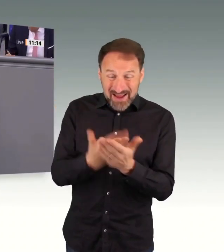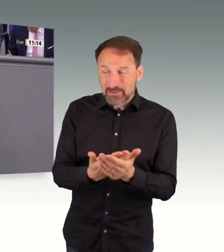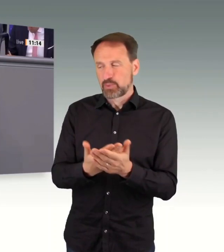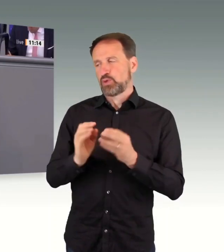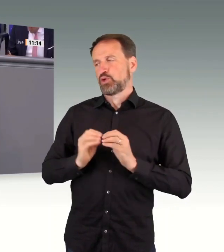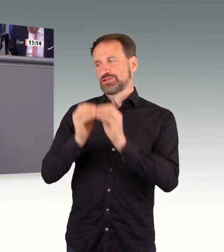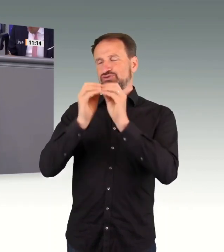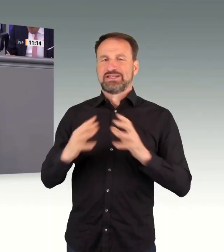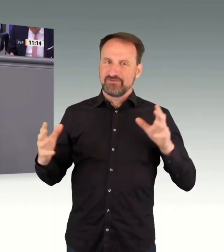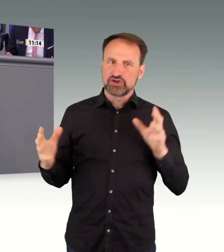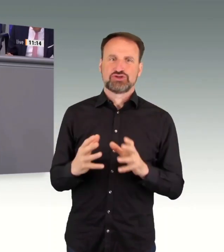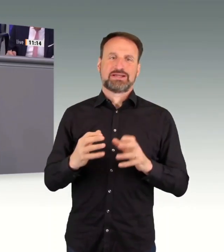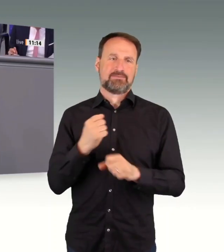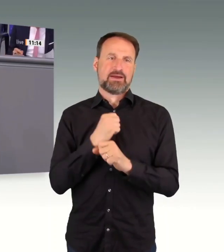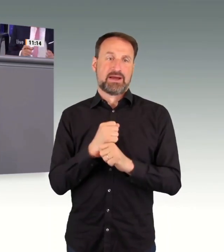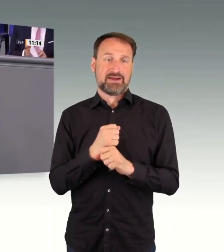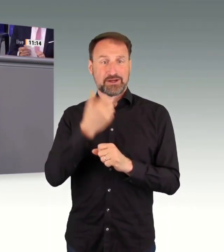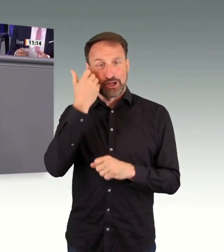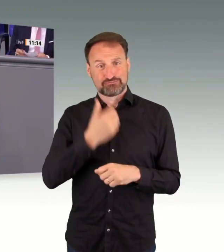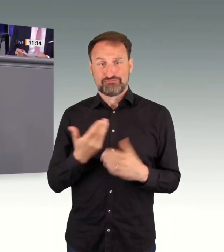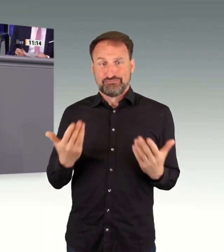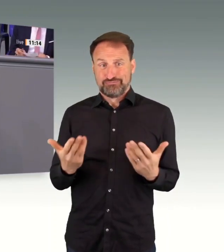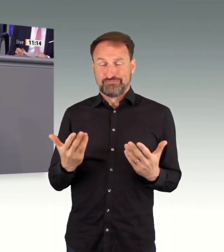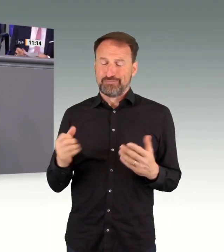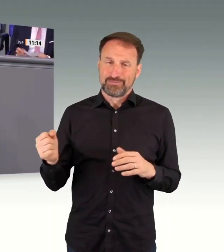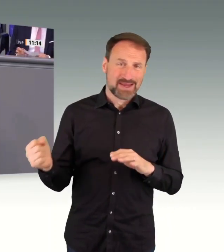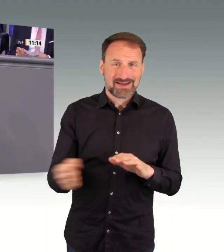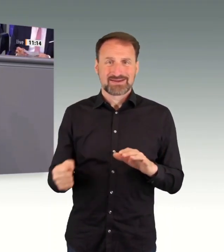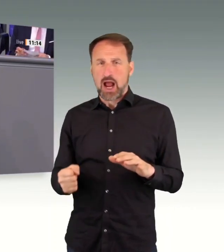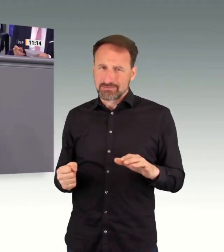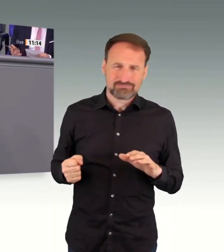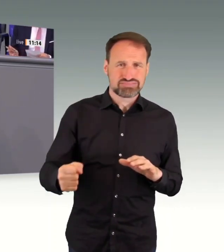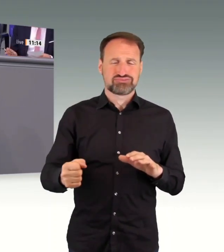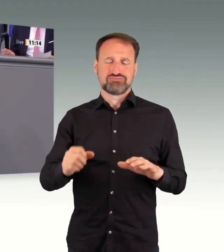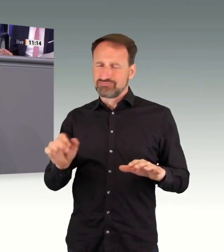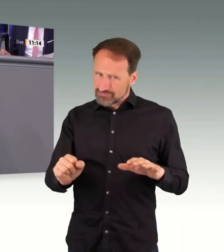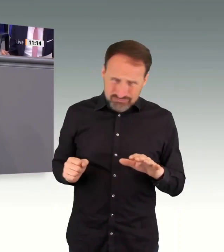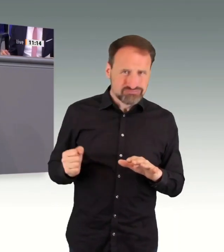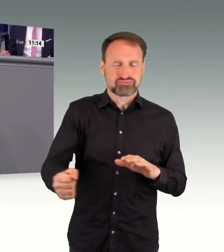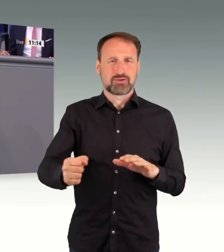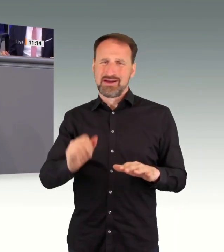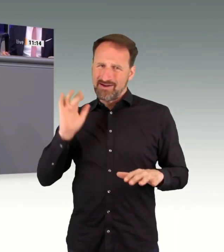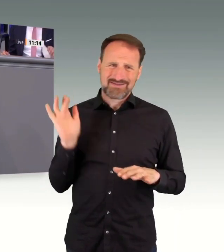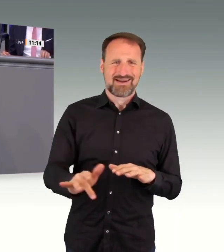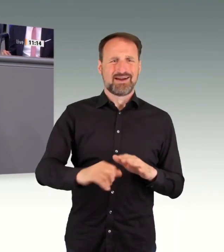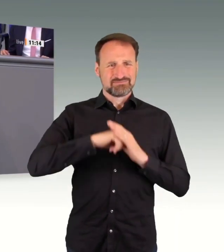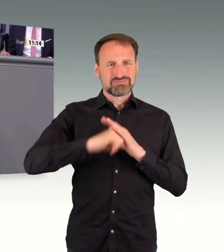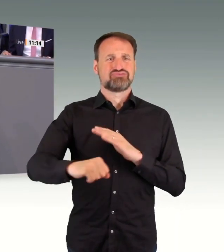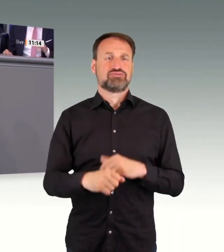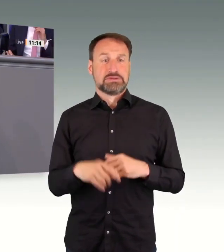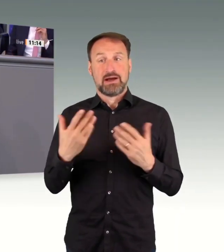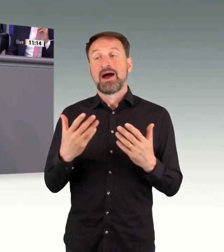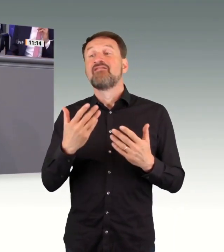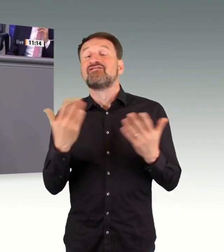Staatenkommunen geht das nur im Konsens. Deshalb bin ich auch gespannt auf die Beschlüsse der Ministerpräsidentenkonferenz zur Planungsbeschleunigung.